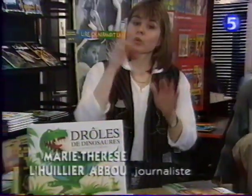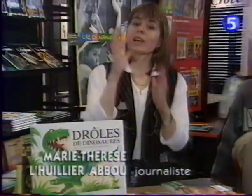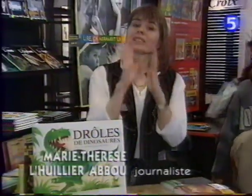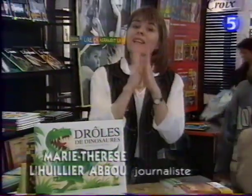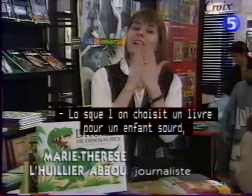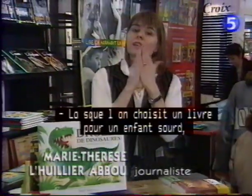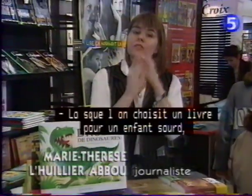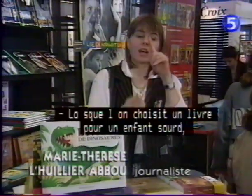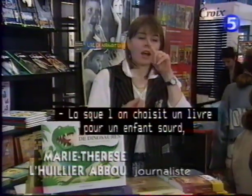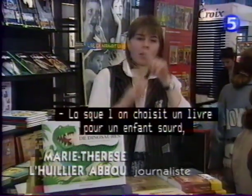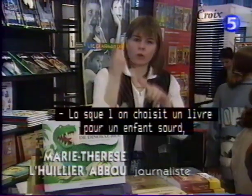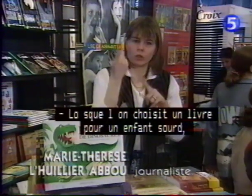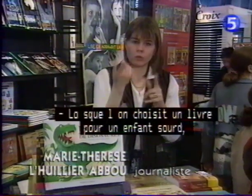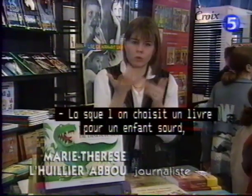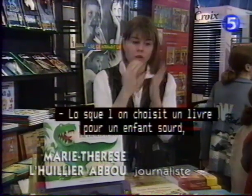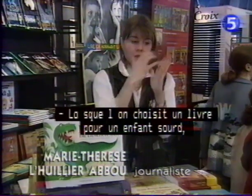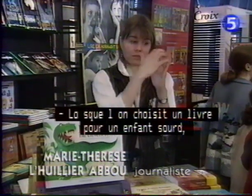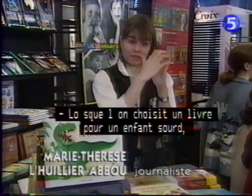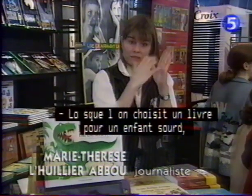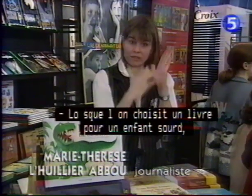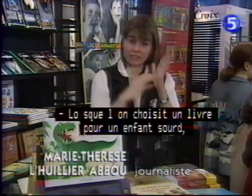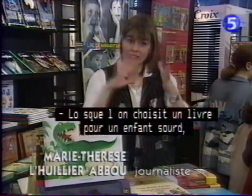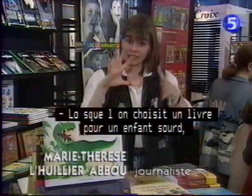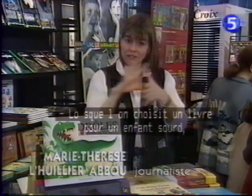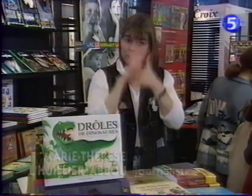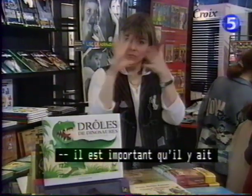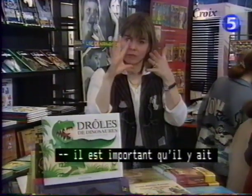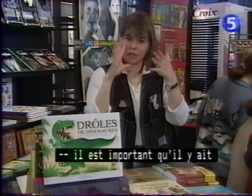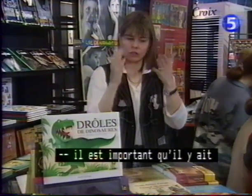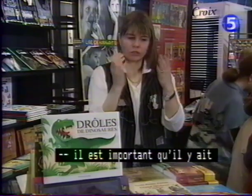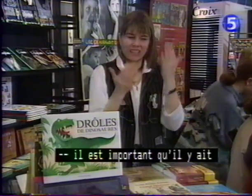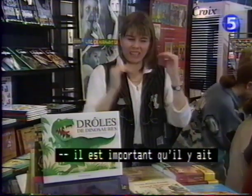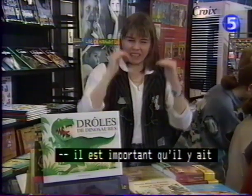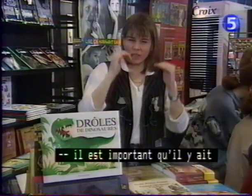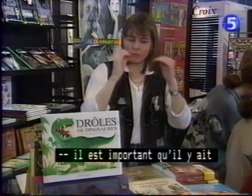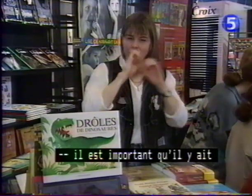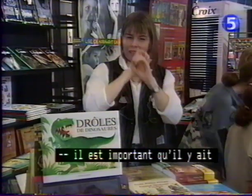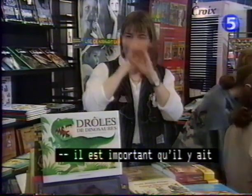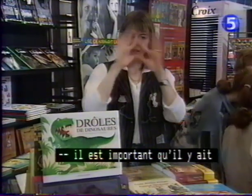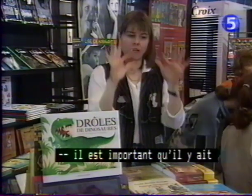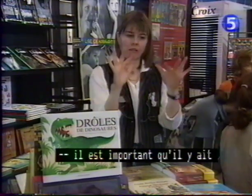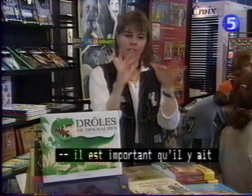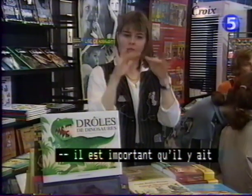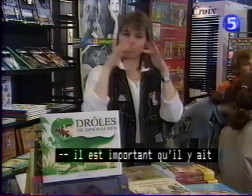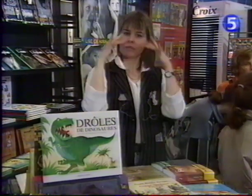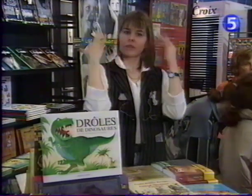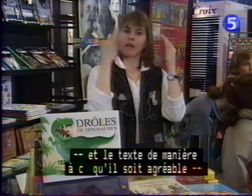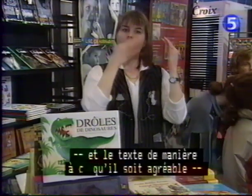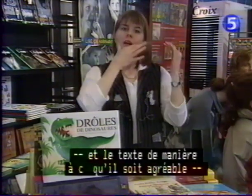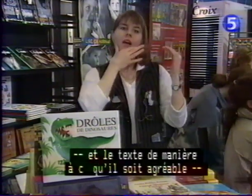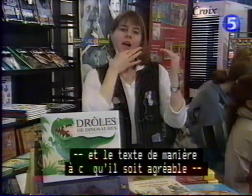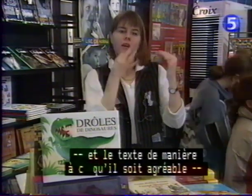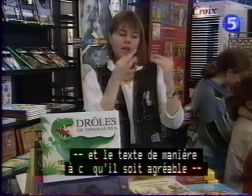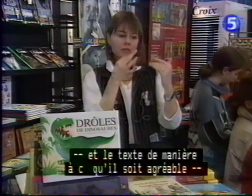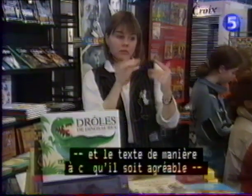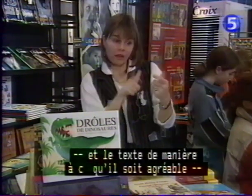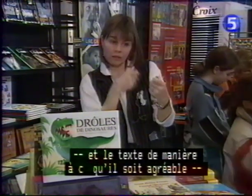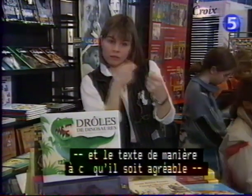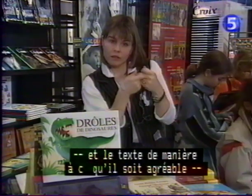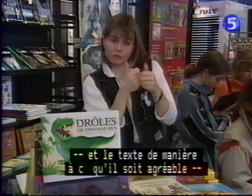Lorsque l'on choisit un livre pour un enfant sourd, il est important qu'il un équilibre entre l'image et le texte de manière à ce qu'il soit agréable et